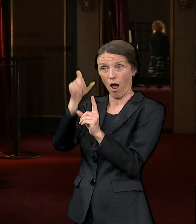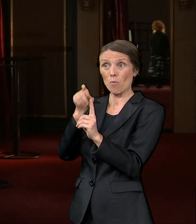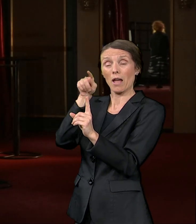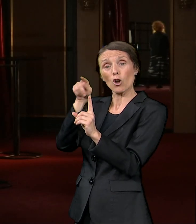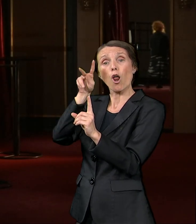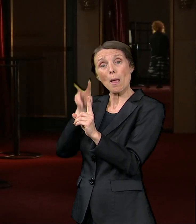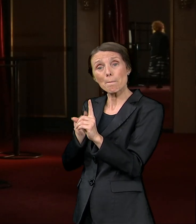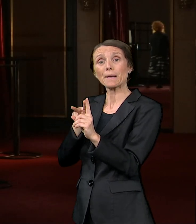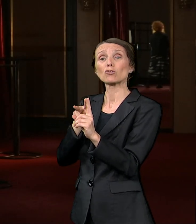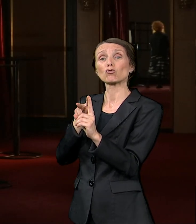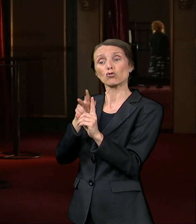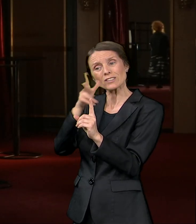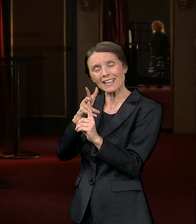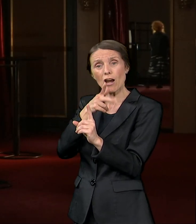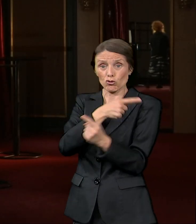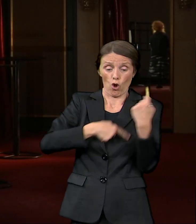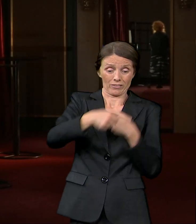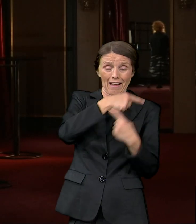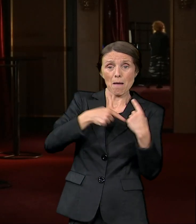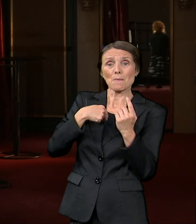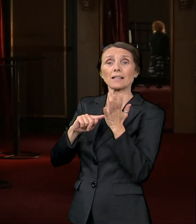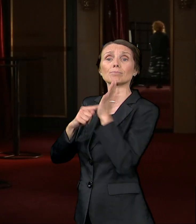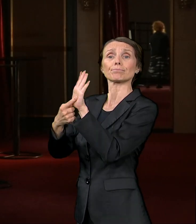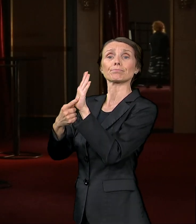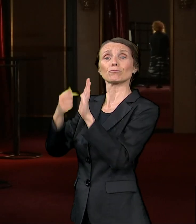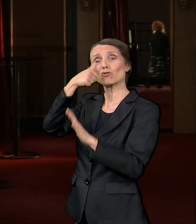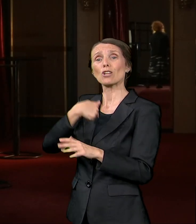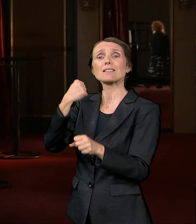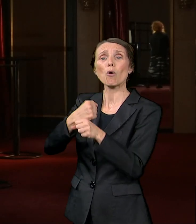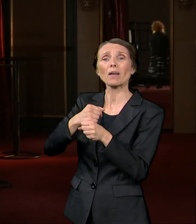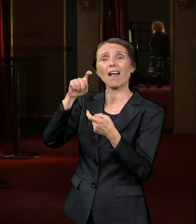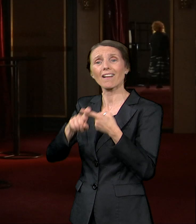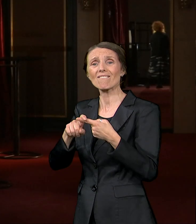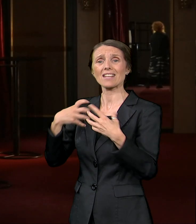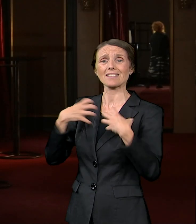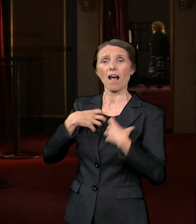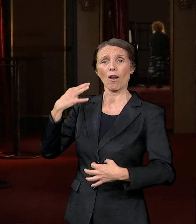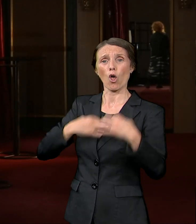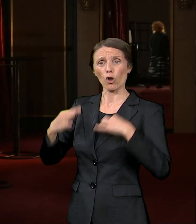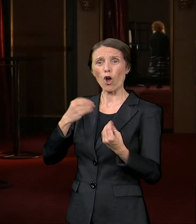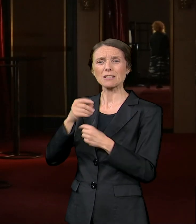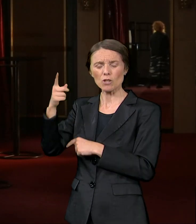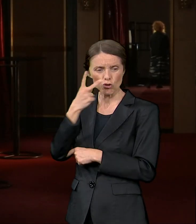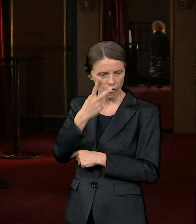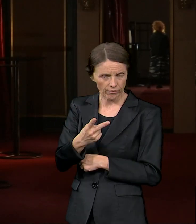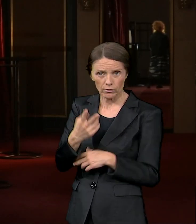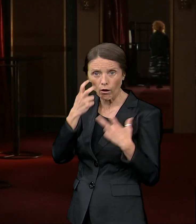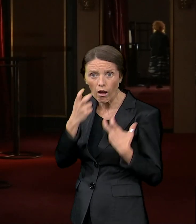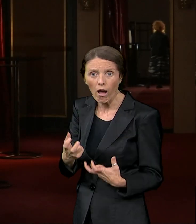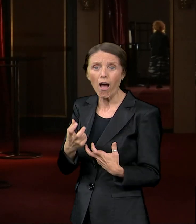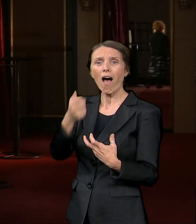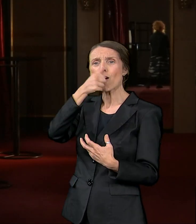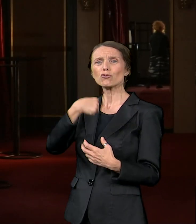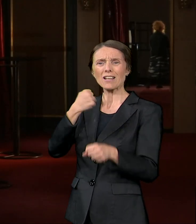priradimo tu izložbu jer je bio očaran našim radovima uopšte radovima naših i studenta sa